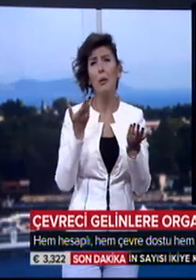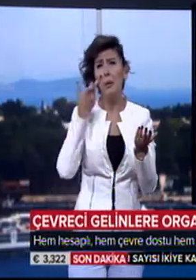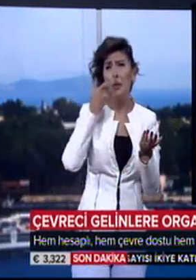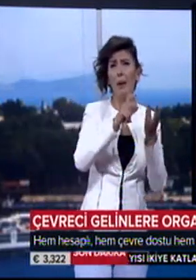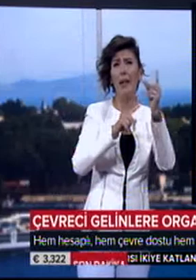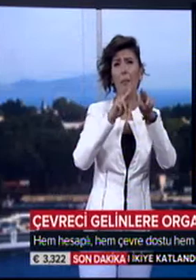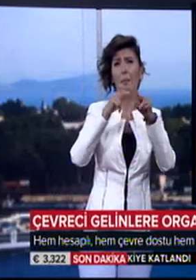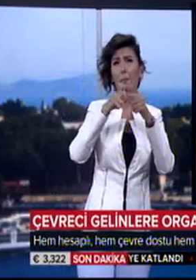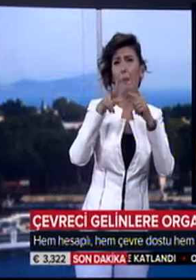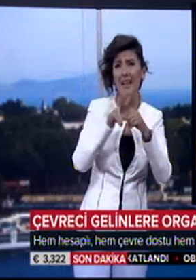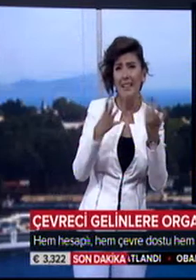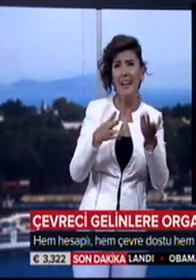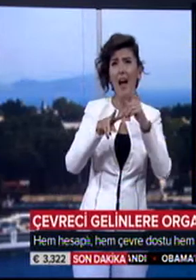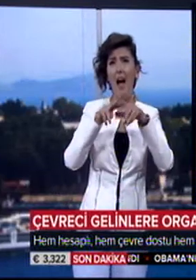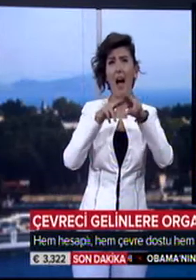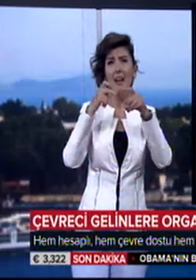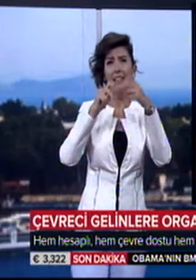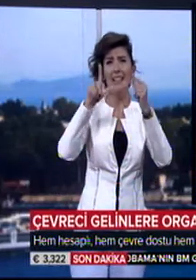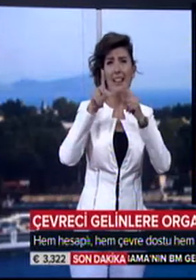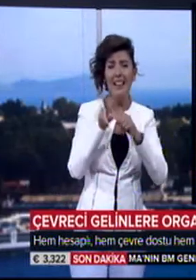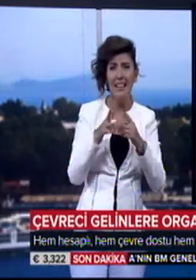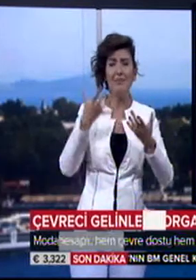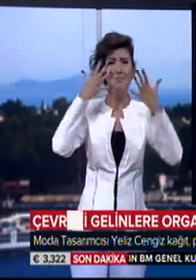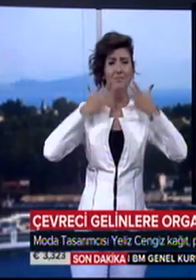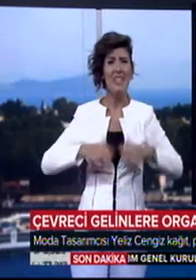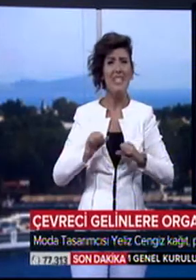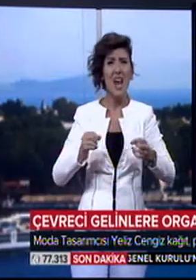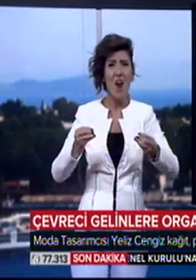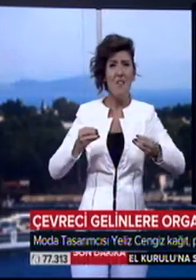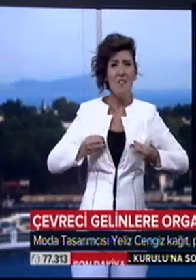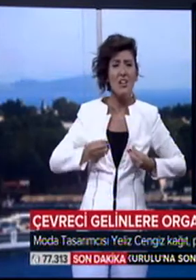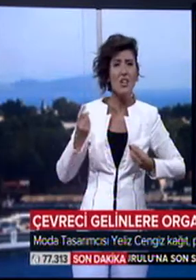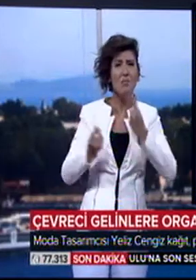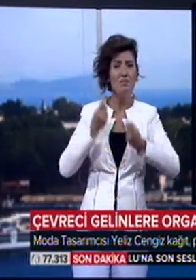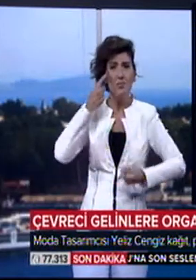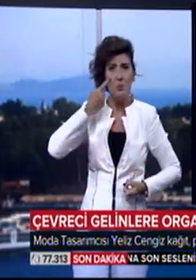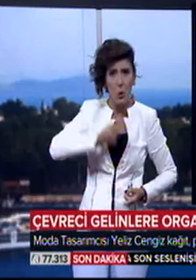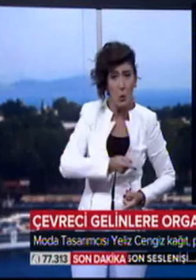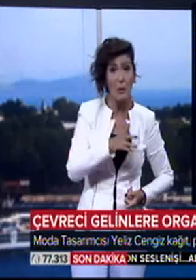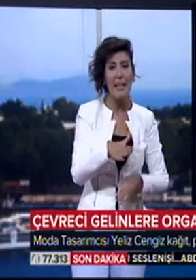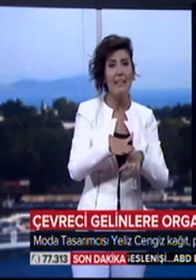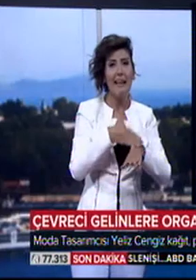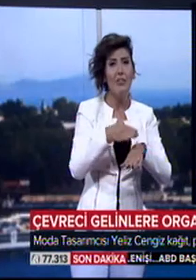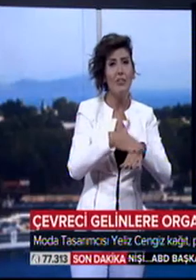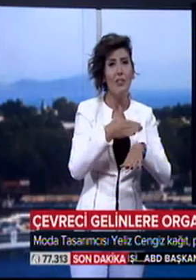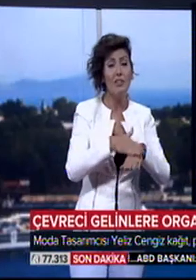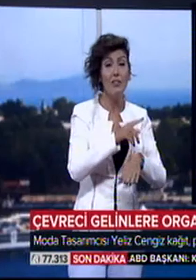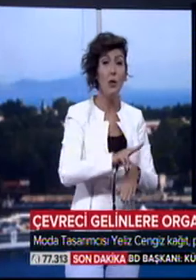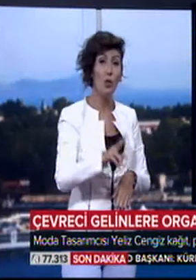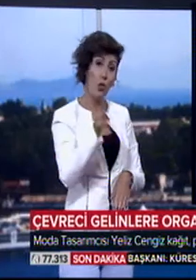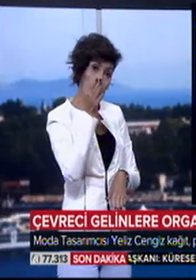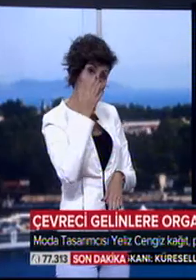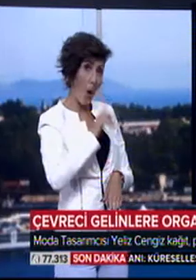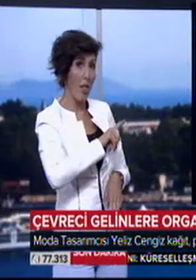akrilikler, polyesterler ve tamamen cildimize zarar verecek ürünleri daha çok görüyoruz. O yüzden artık yavaş yavaş bu tarz ürünlere yönelmenin doğru